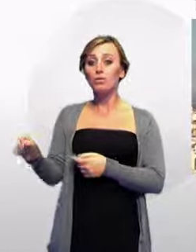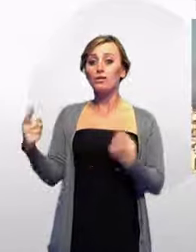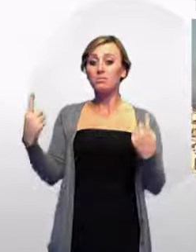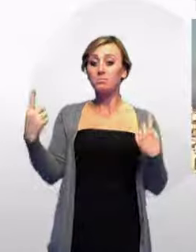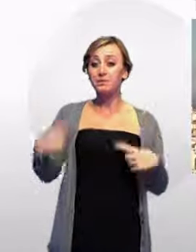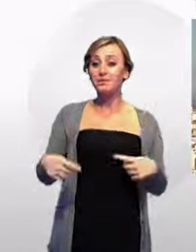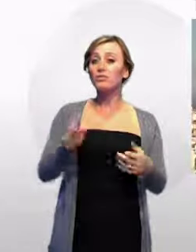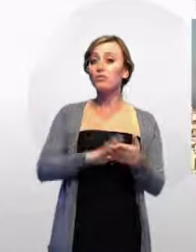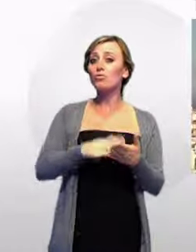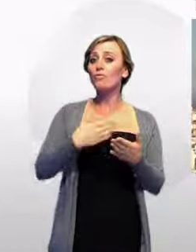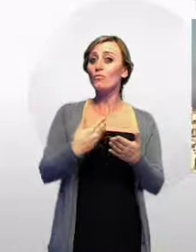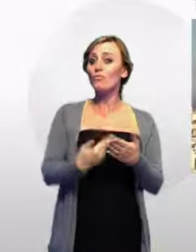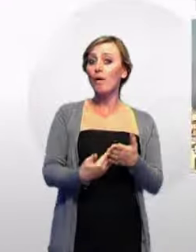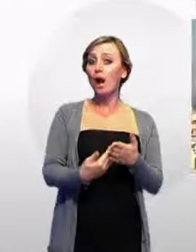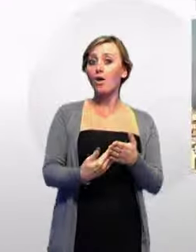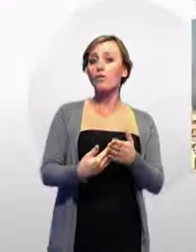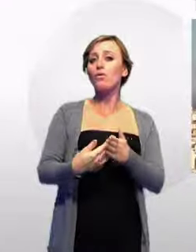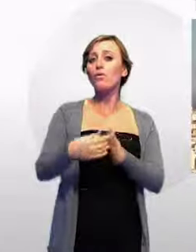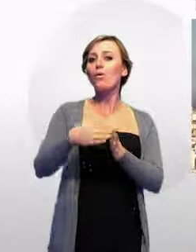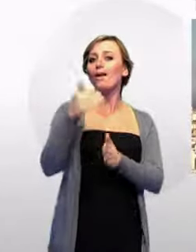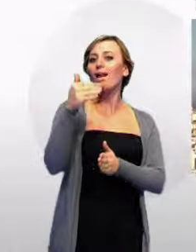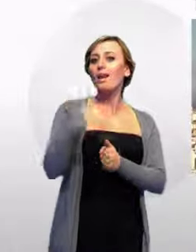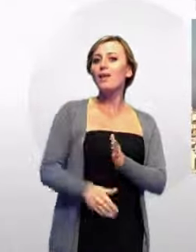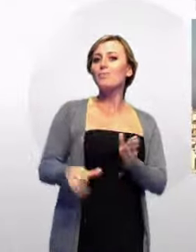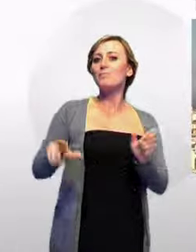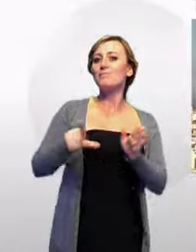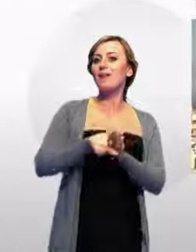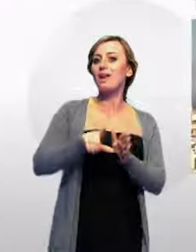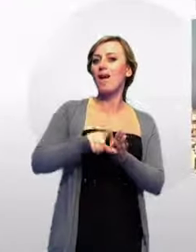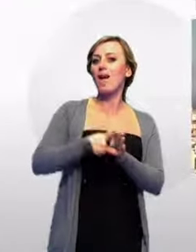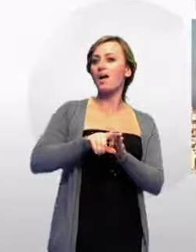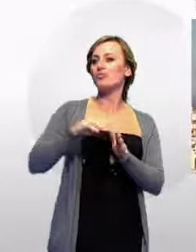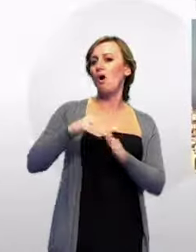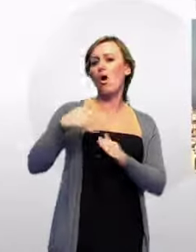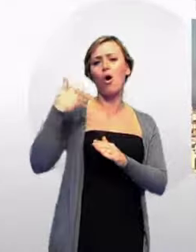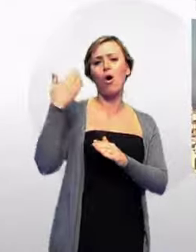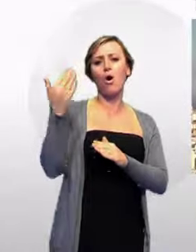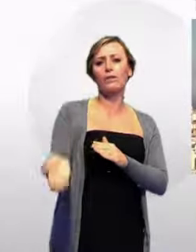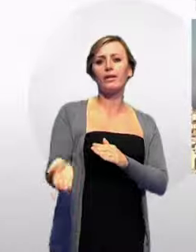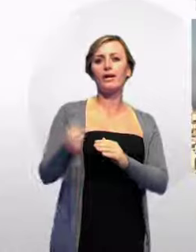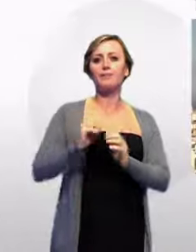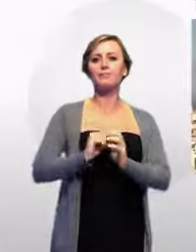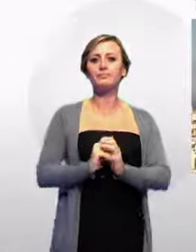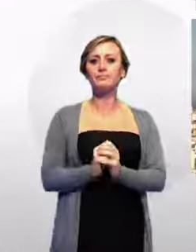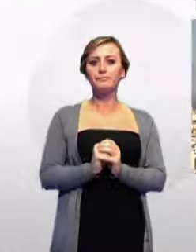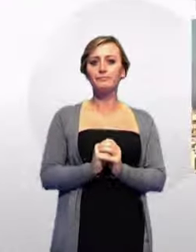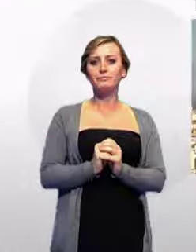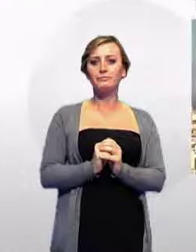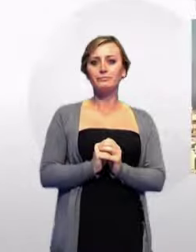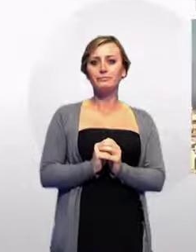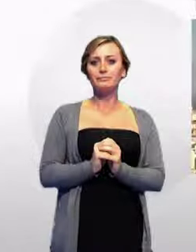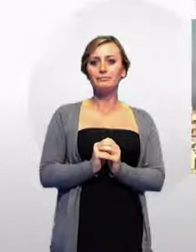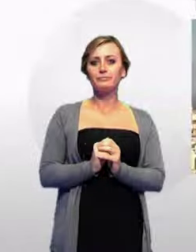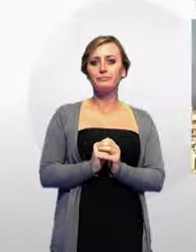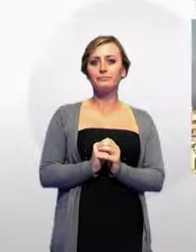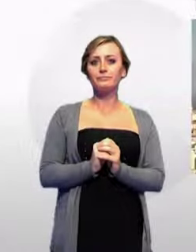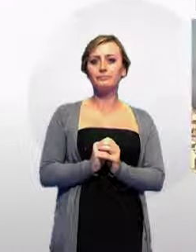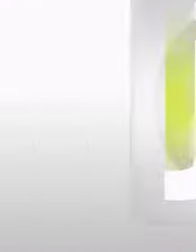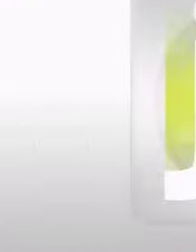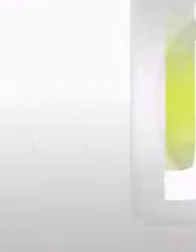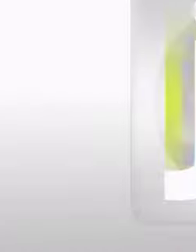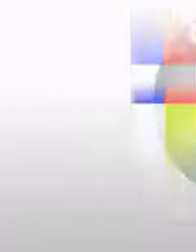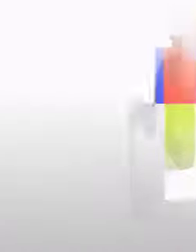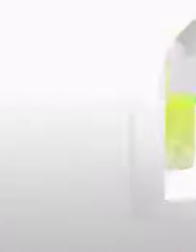Ecochem Pass 2000 CE, ricevuto dal Rotary Club Taranto, lo stesso in dotazione all'Arpa e all'Ilva.